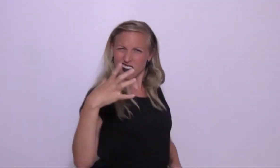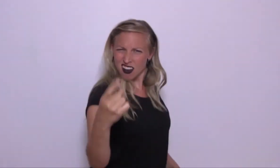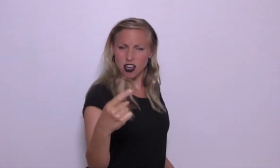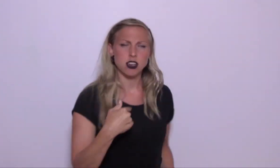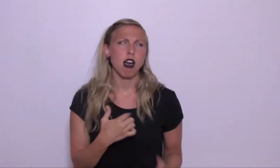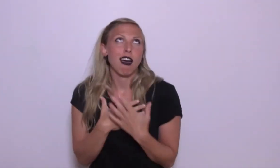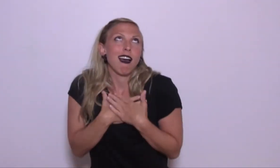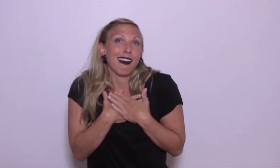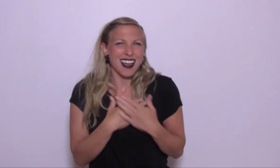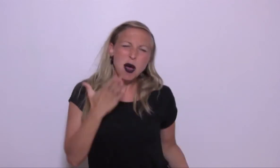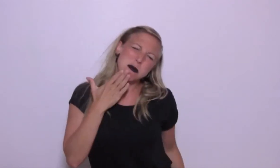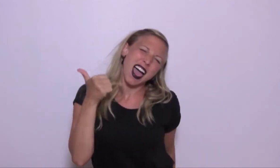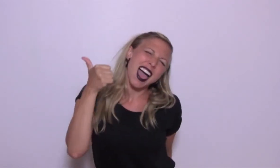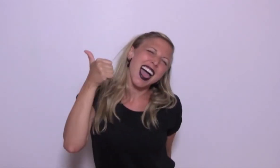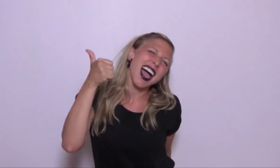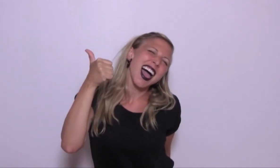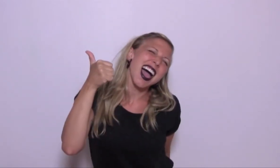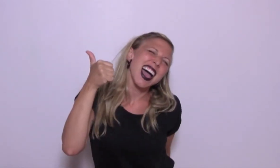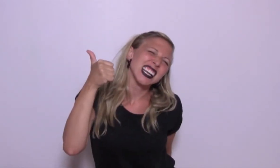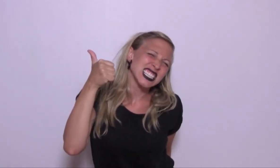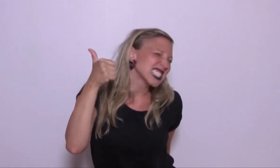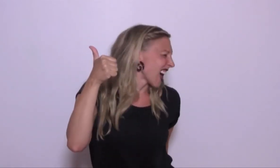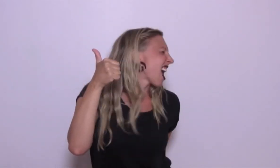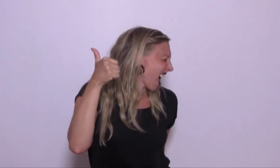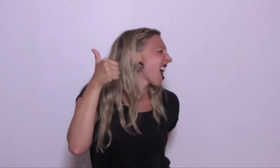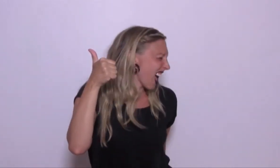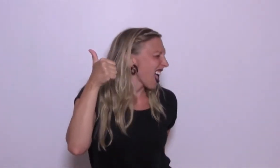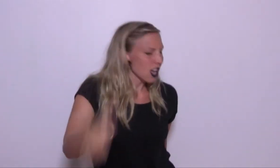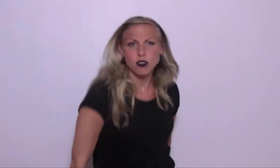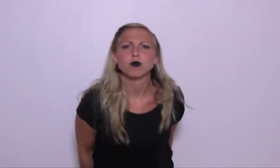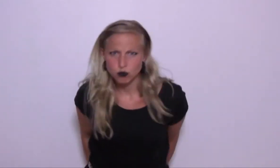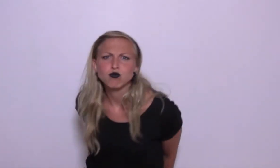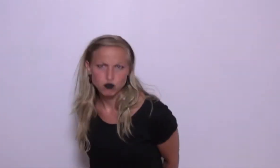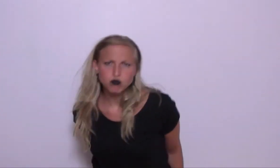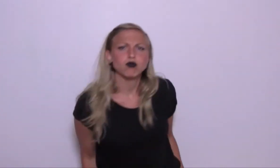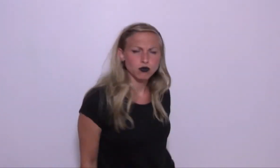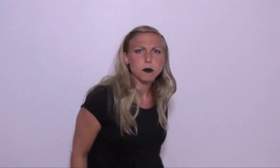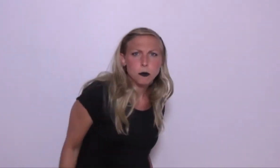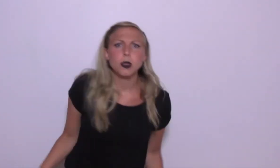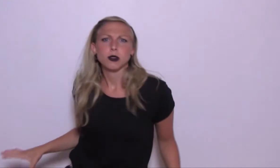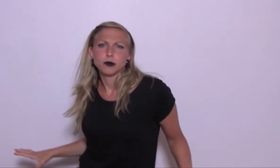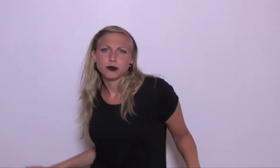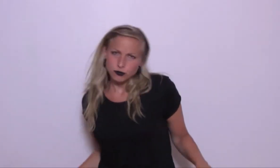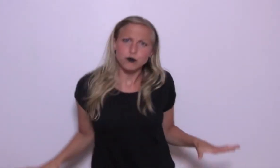är den jag gillar bäst Du ser ingenting, min kära lilla